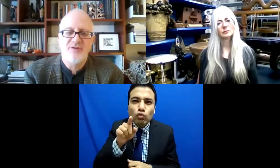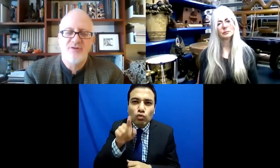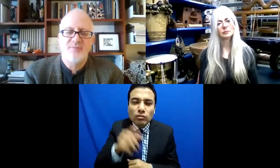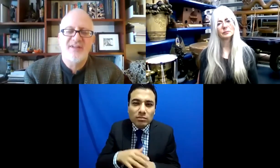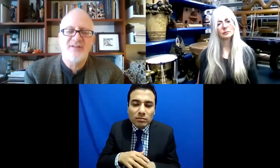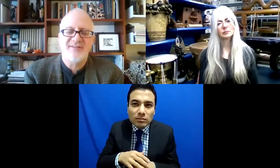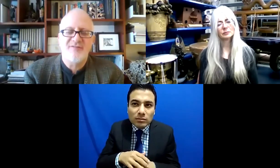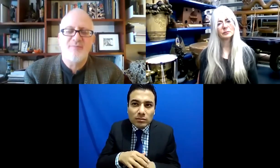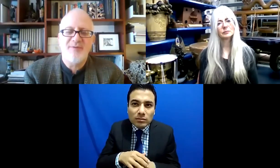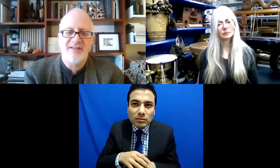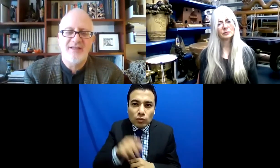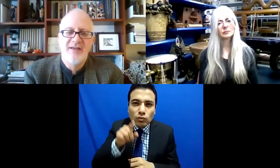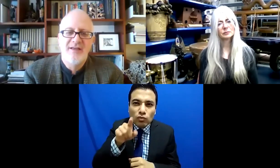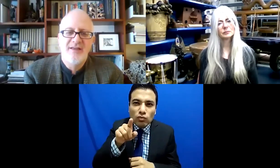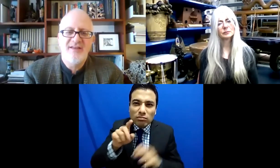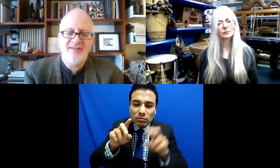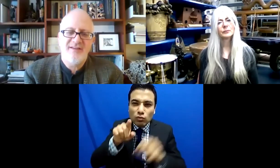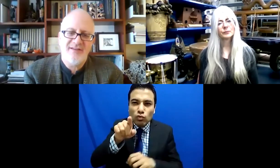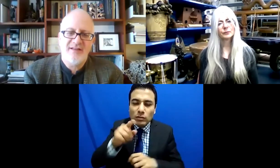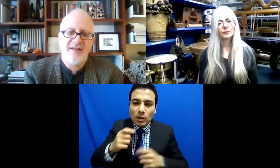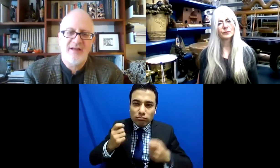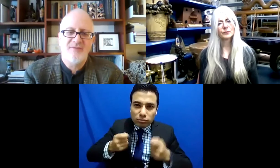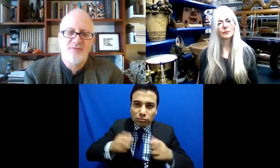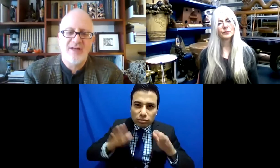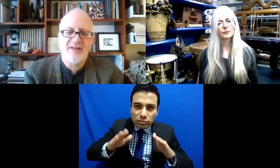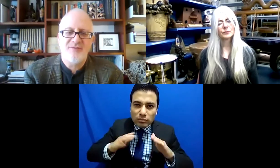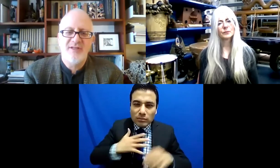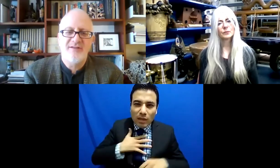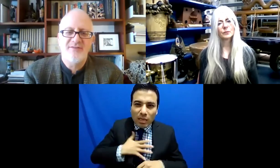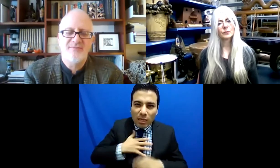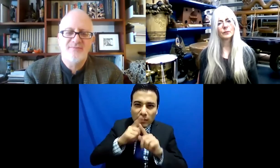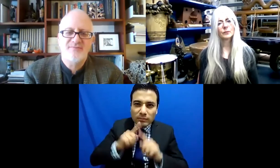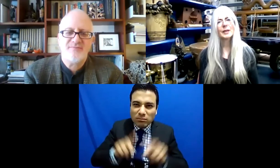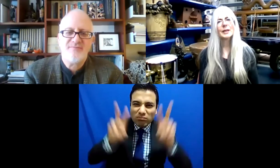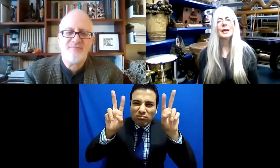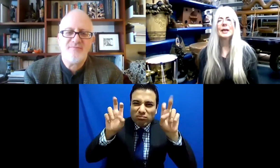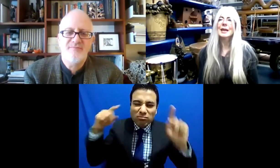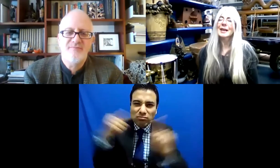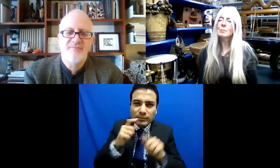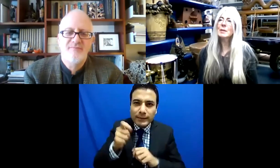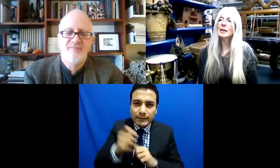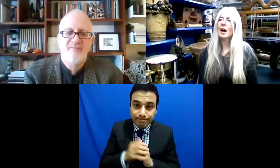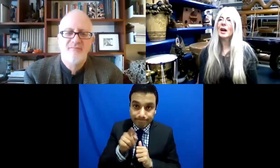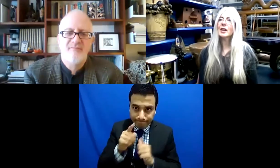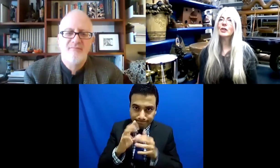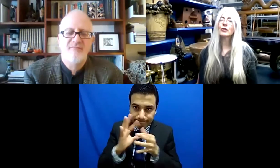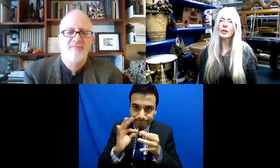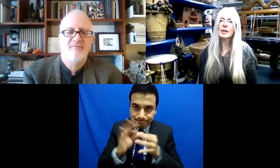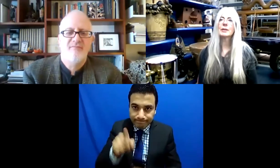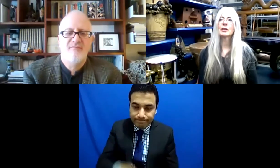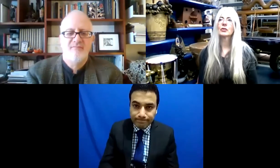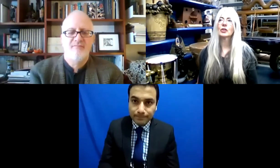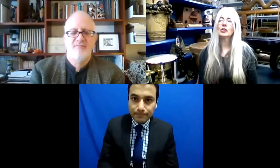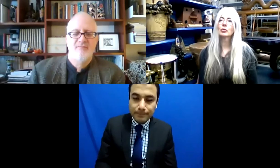temática central de tu exploración y de los últimos años al menos?